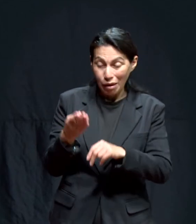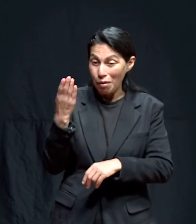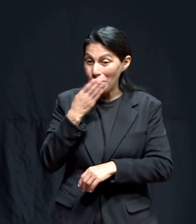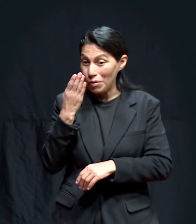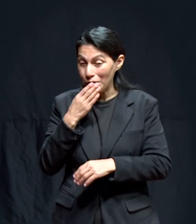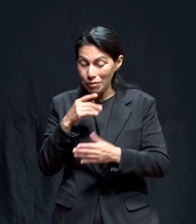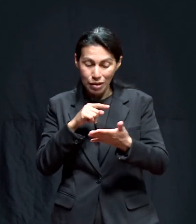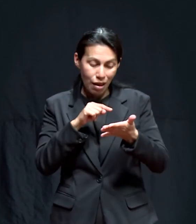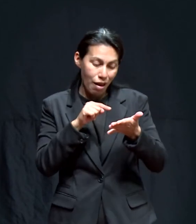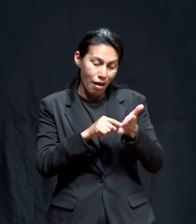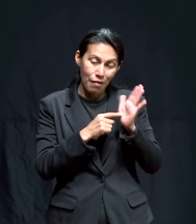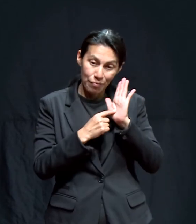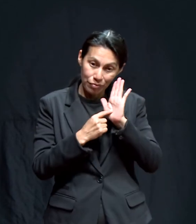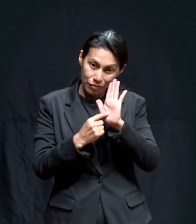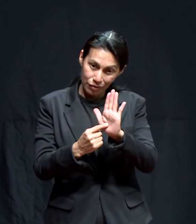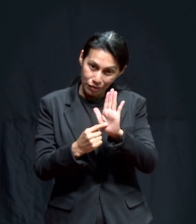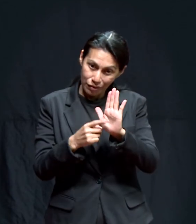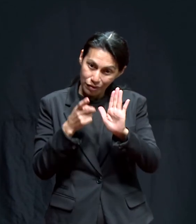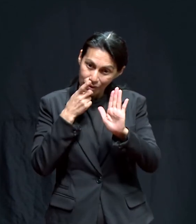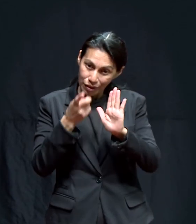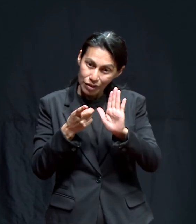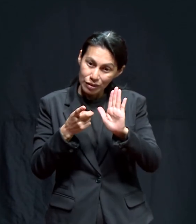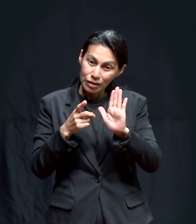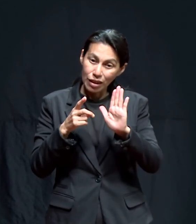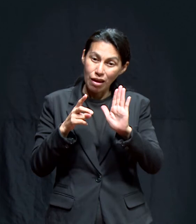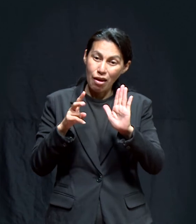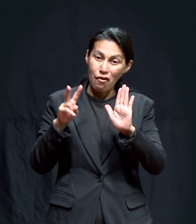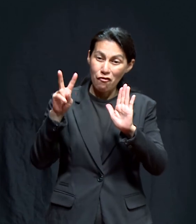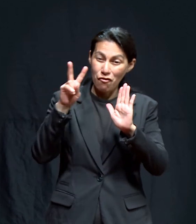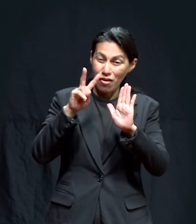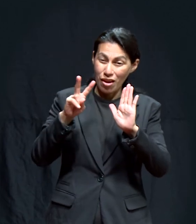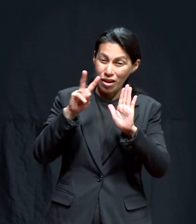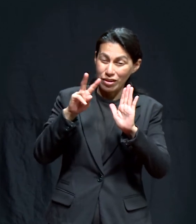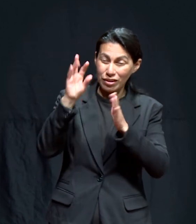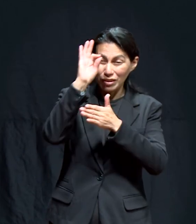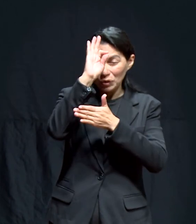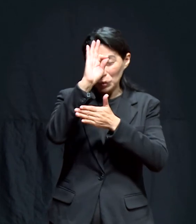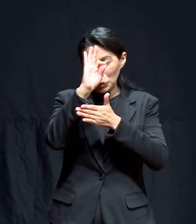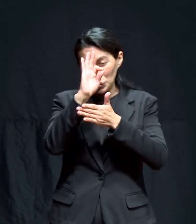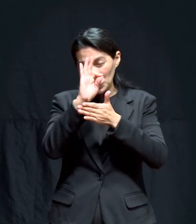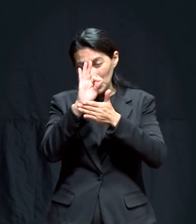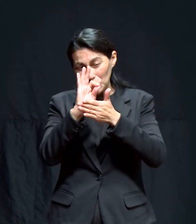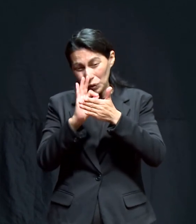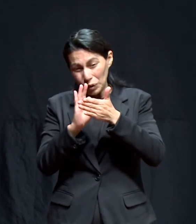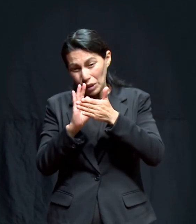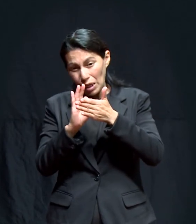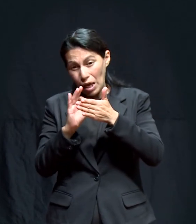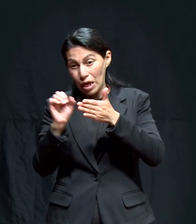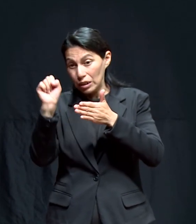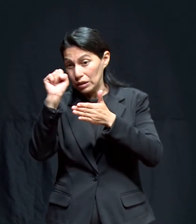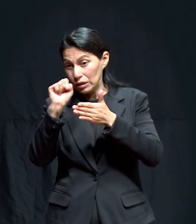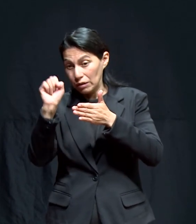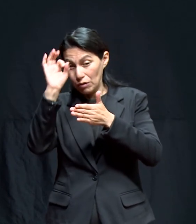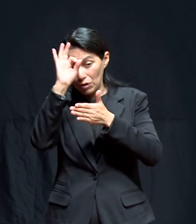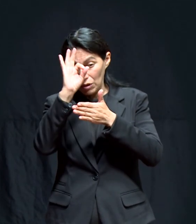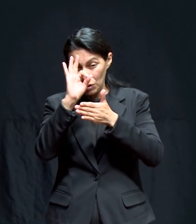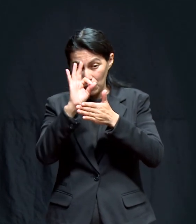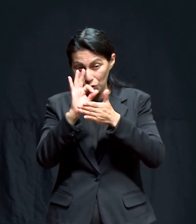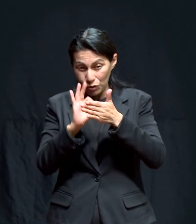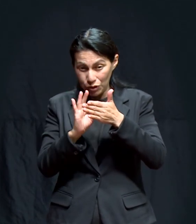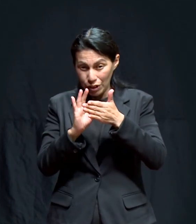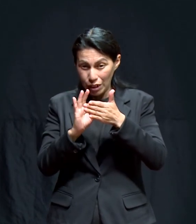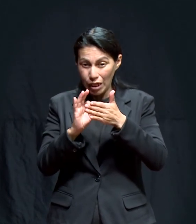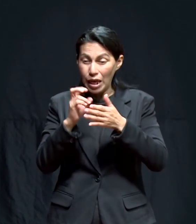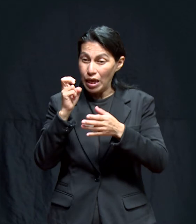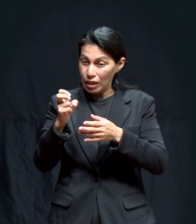el sábado de puesta a puesta de sol, que es un viernes a la puesta de sol el sábado. No lo dice el pastor, lo